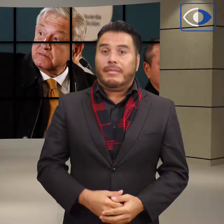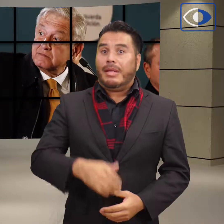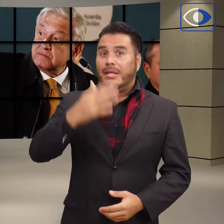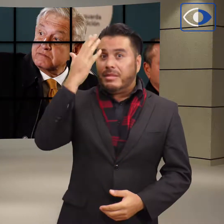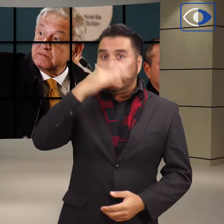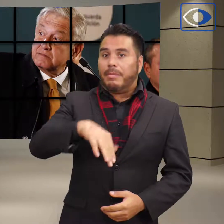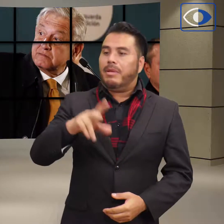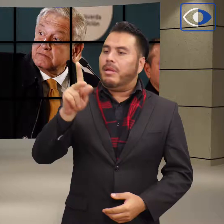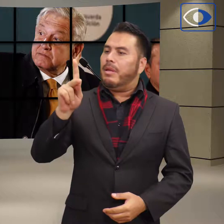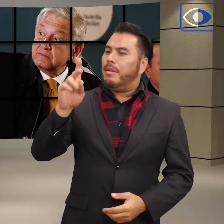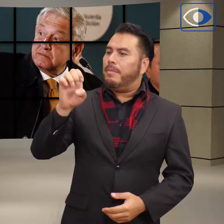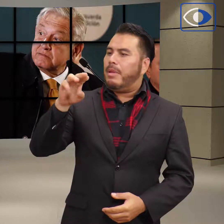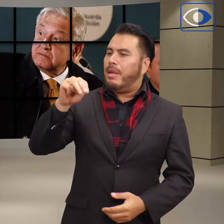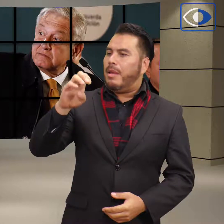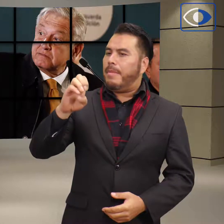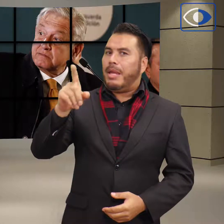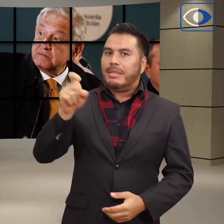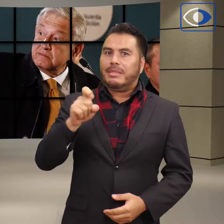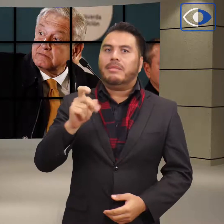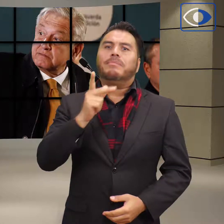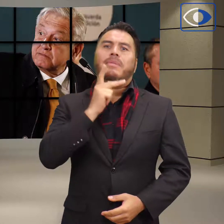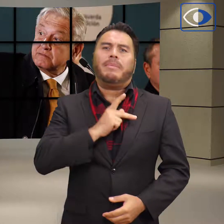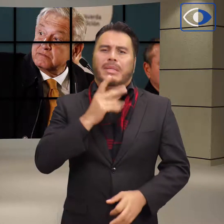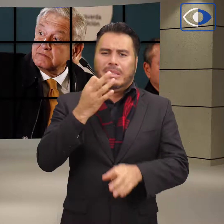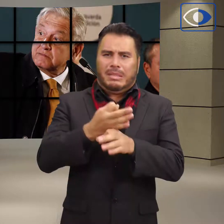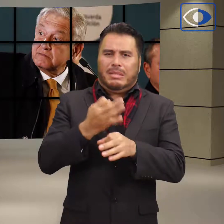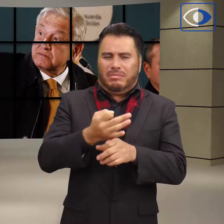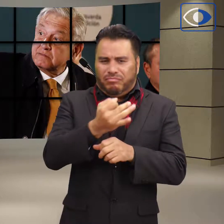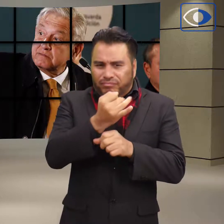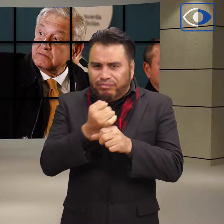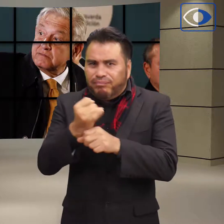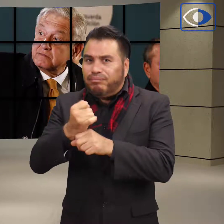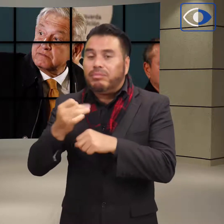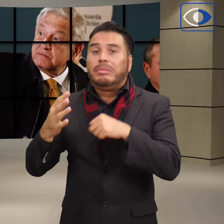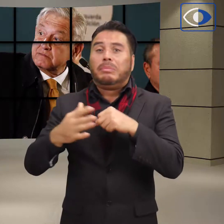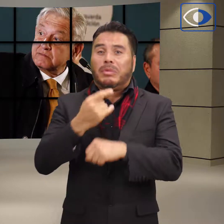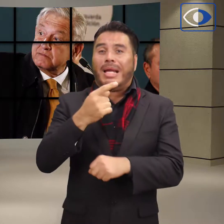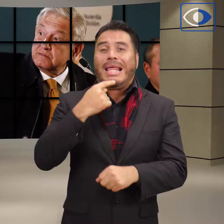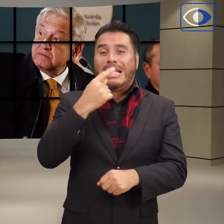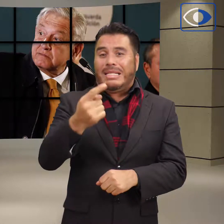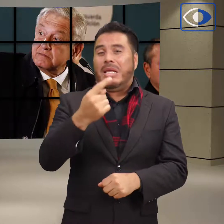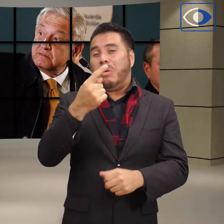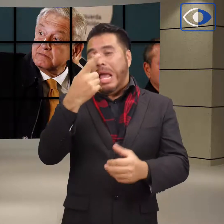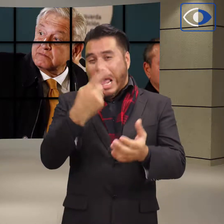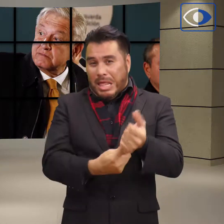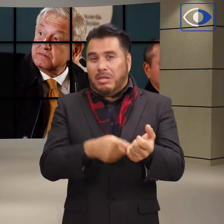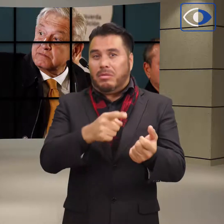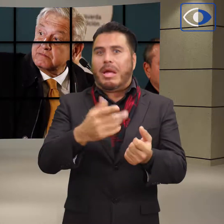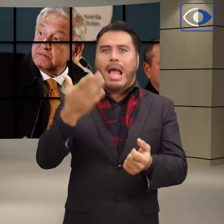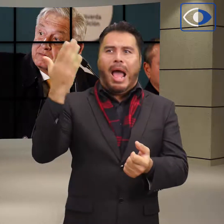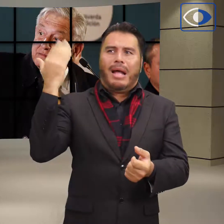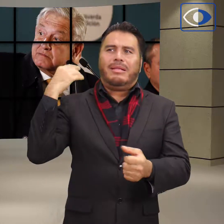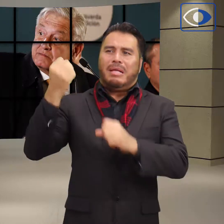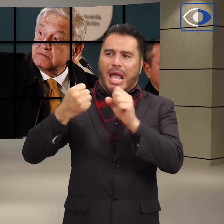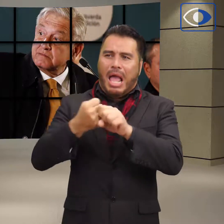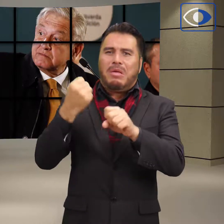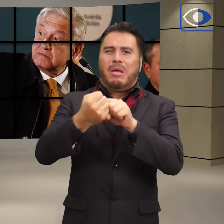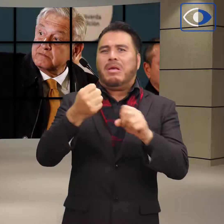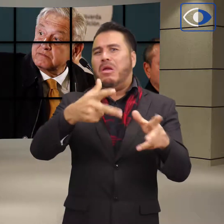Petróleos mexicanos es investigado pues se calcula que en promedio se robaban por año más de 60 mil millones de